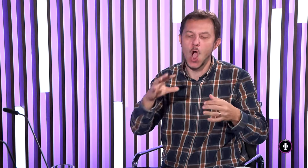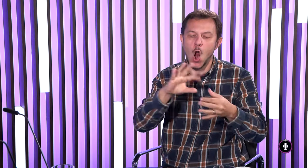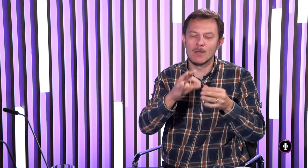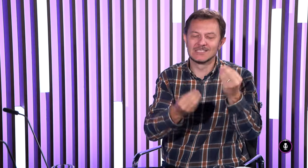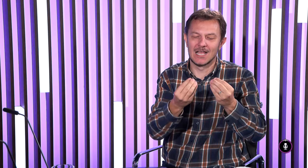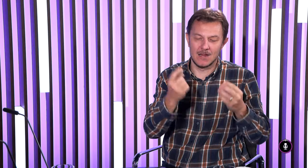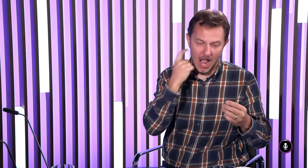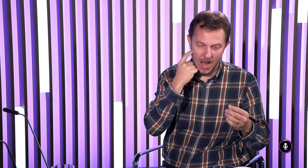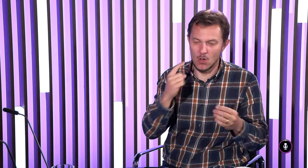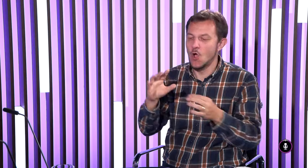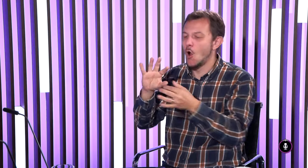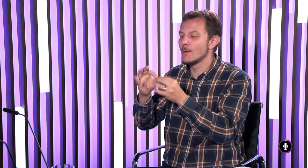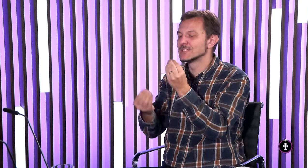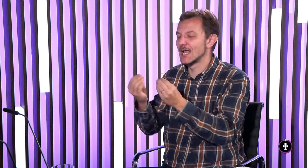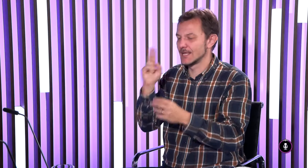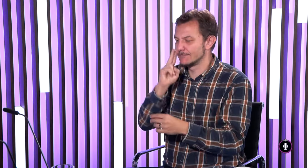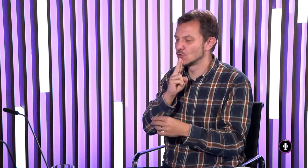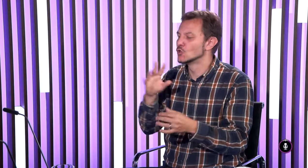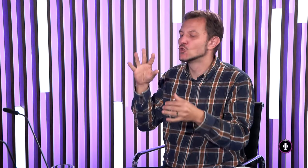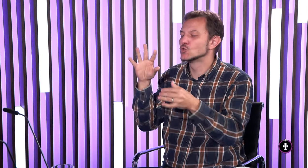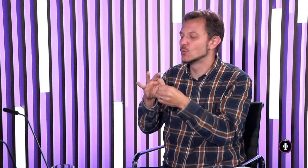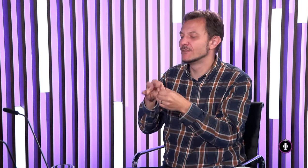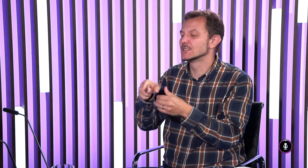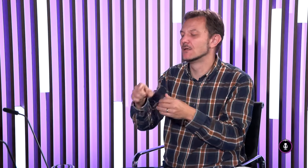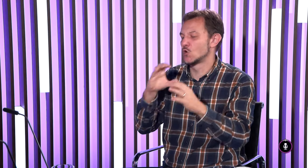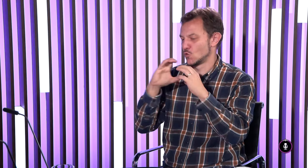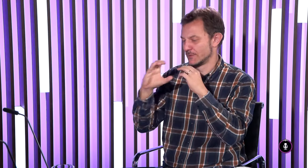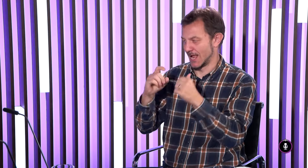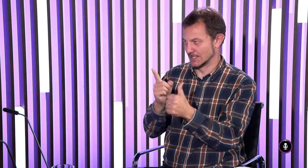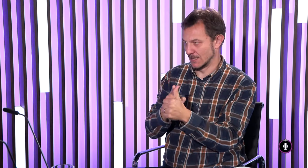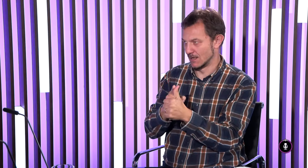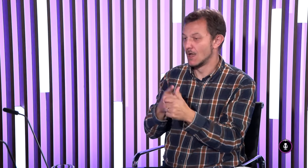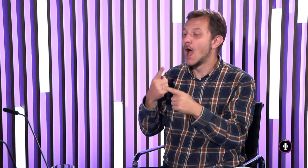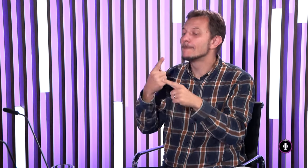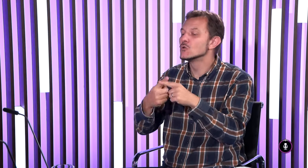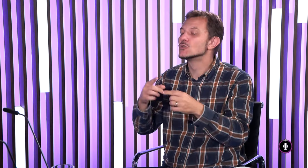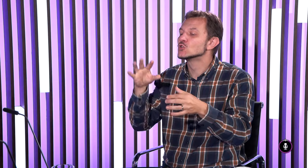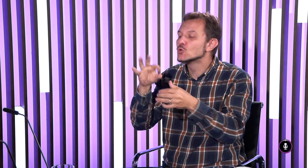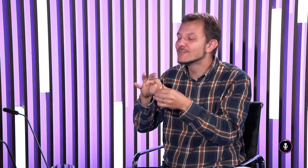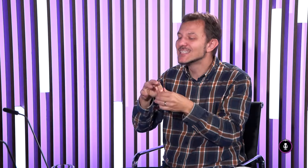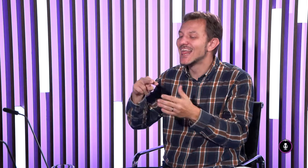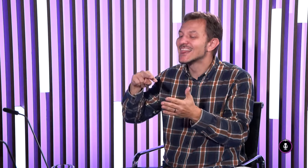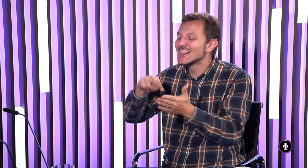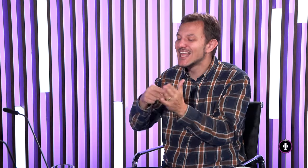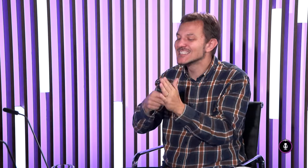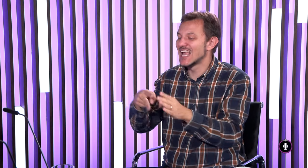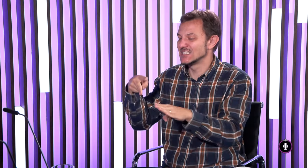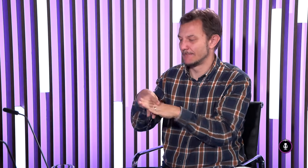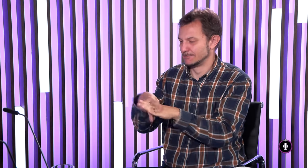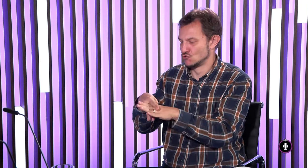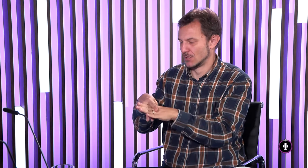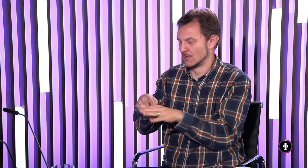trošičku to tak rozdielím olimpiada počujúcich a deflimpiáda tak deflimpiáda tam je veľmi dôležitá je tá